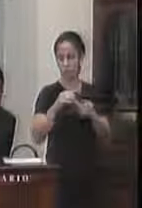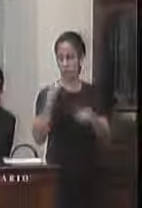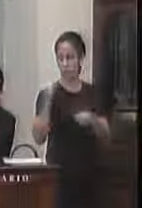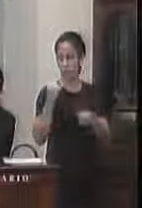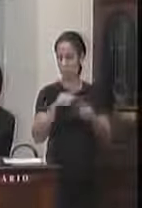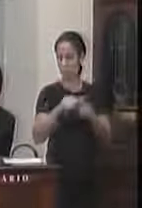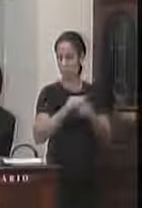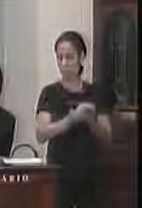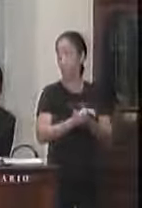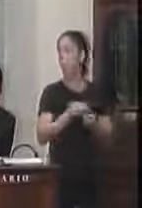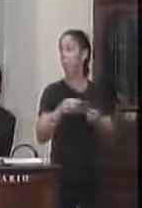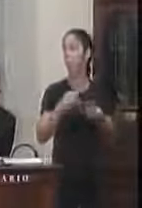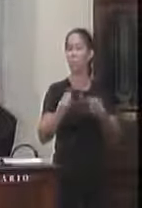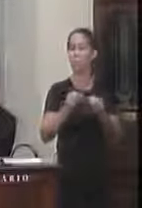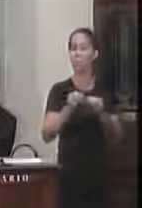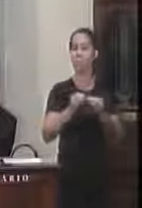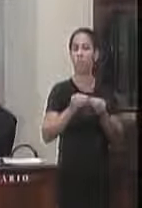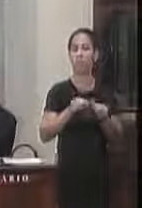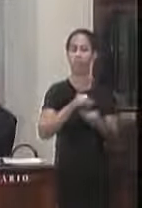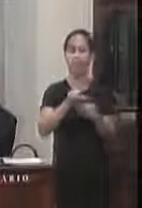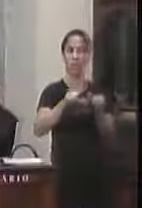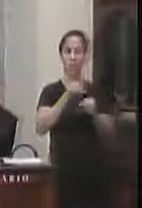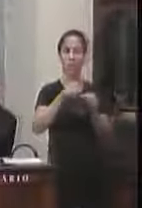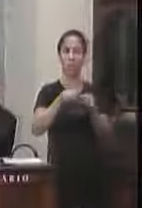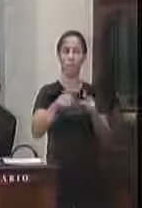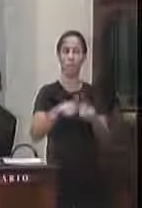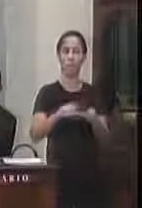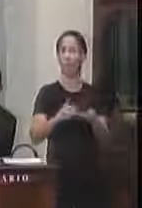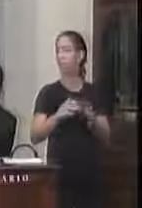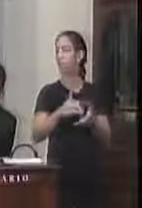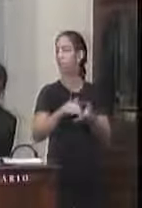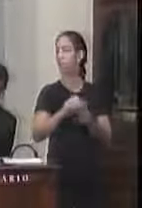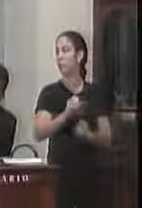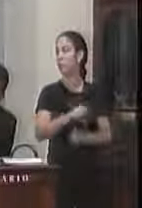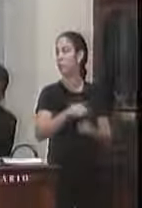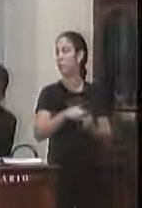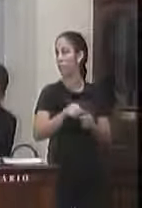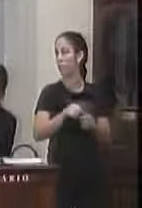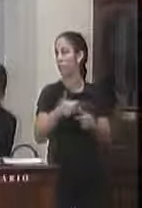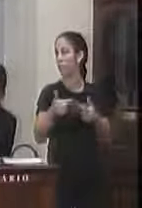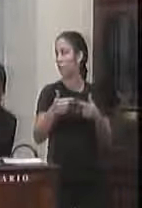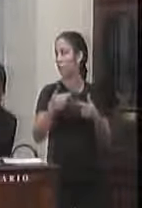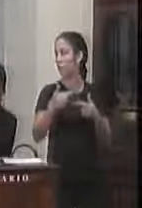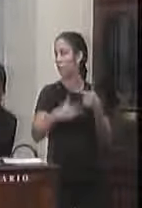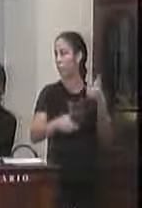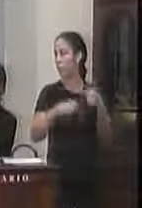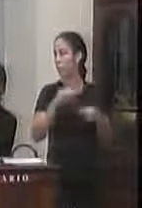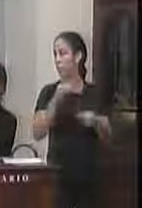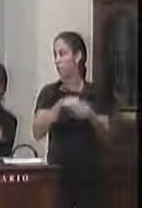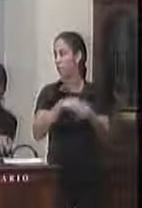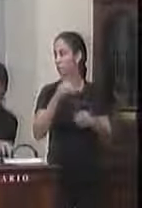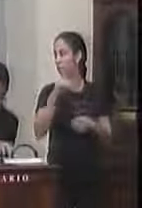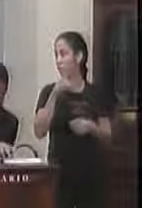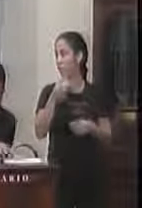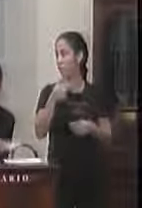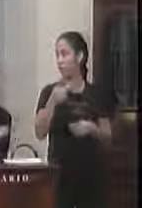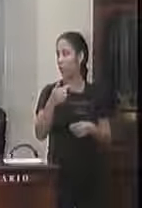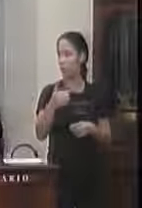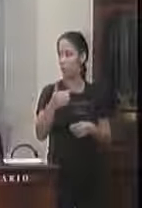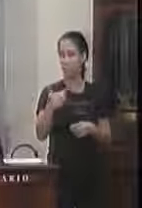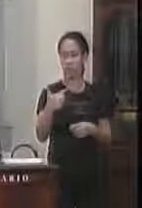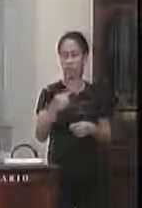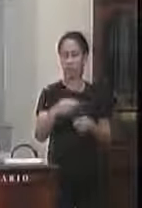transferência do saldo e futura remoção dessa votação da Secretaria de Educação segunda discussão e votação para o dia 27 do